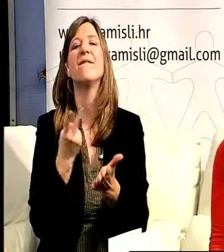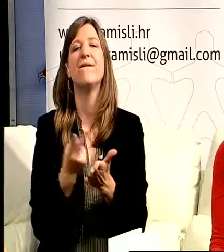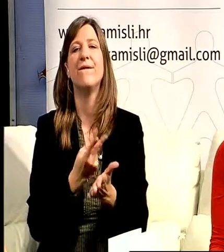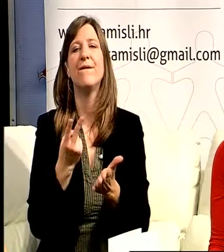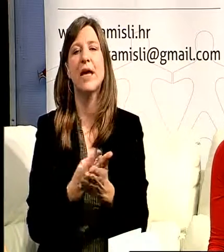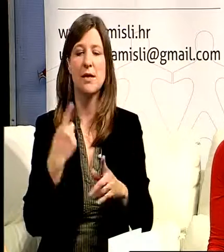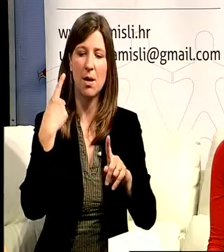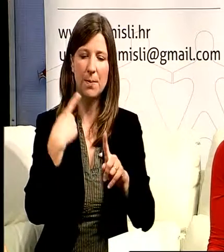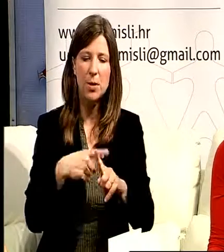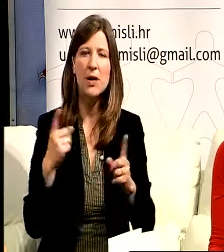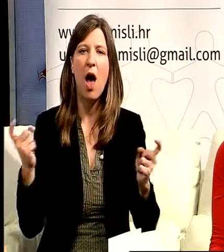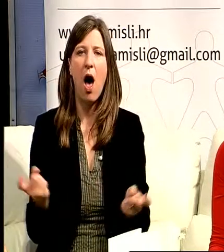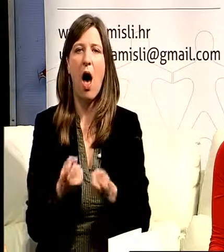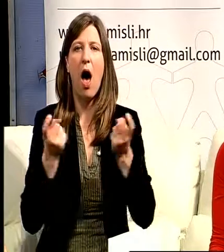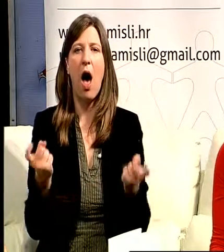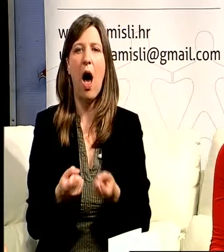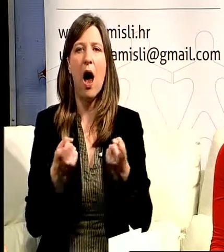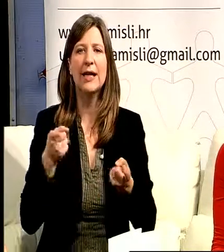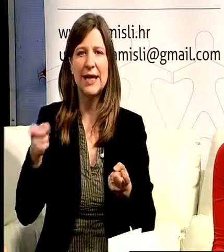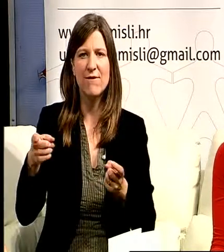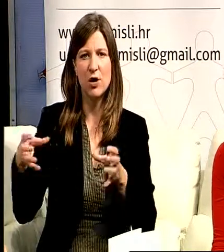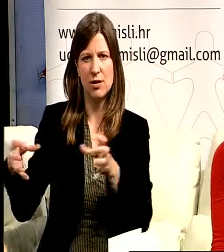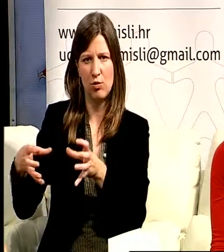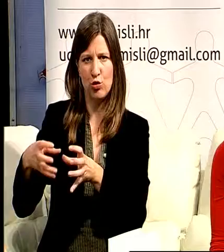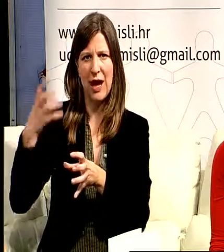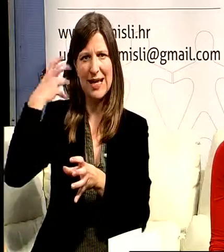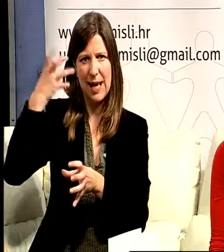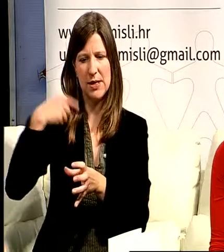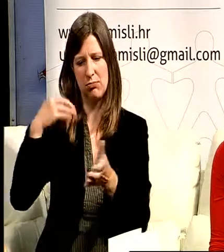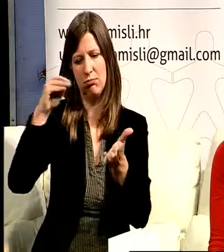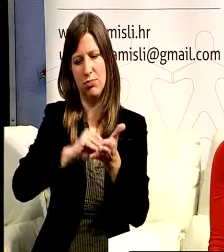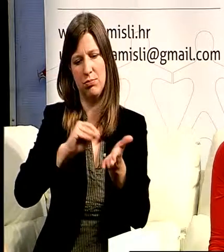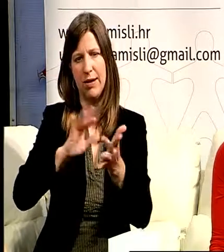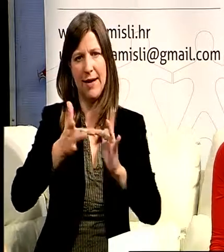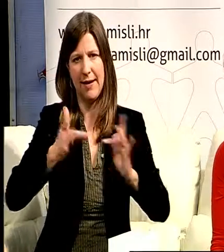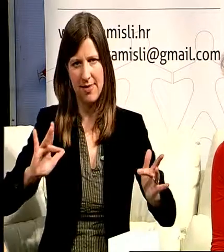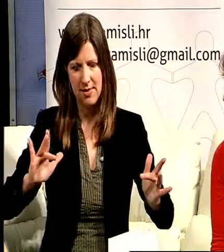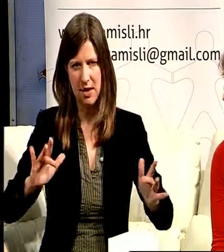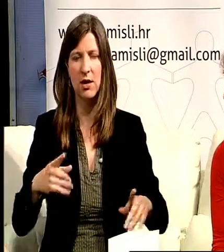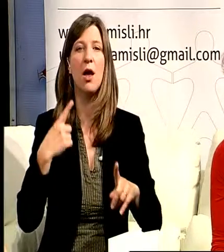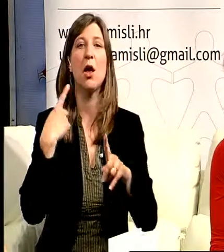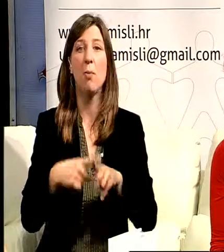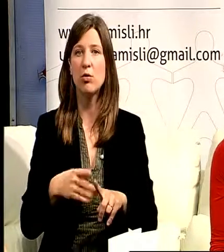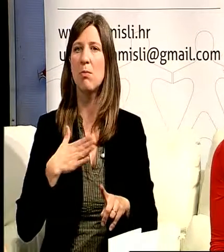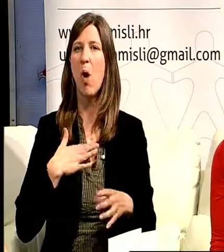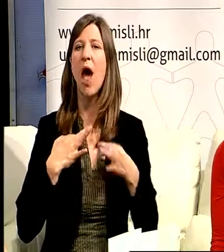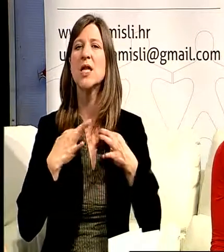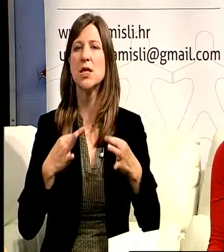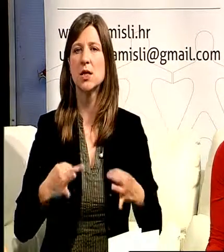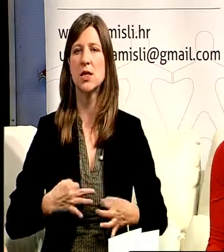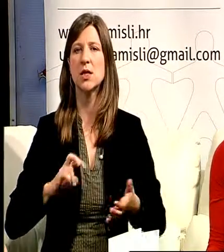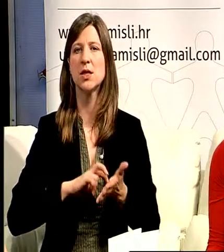tu sam zapravo mi je drago što mogu spomenut da sam dobila priliku da radim u struci jer